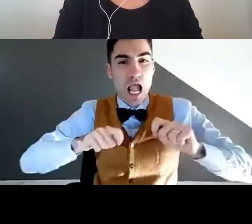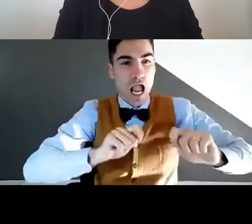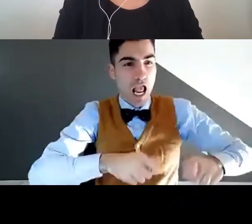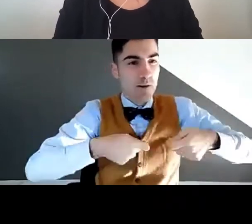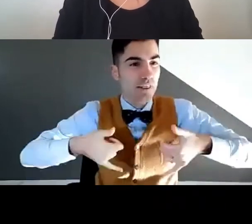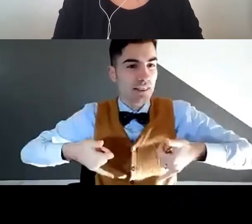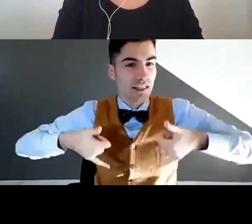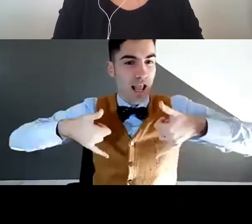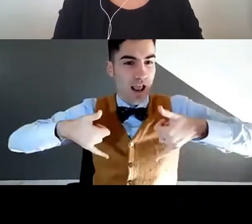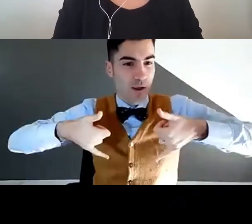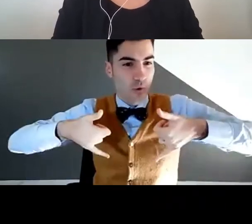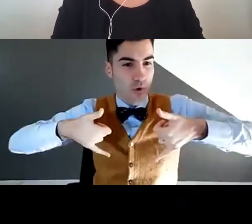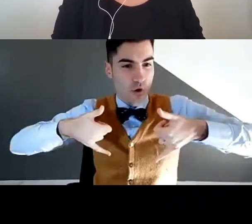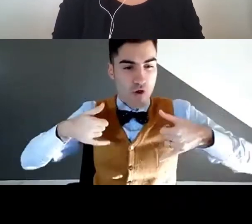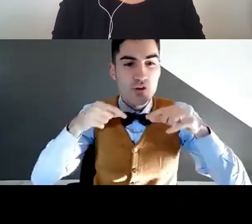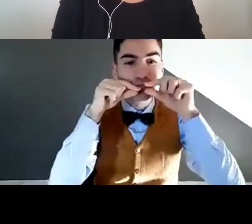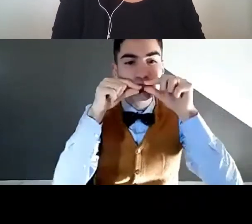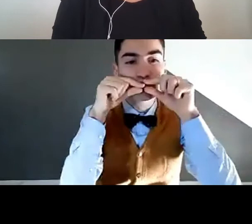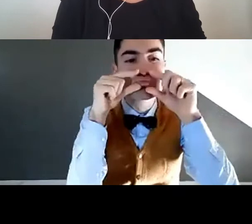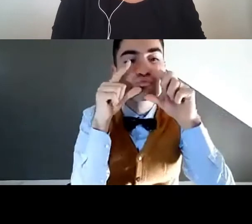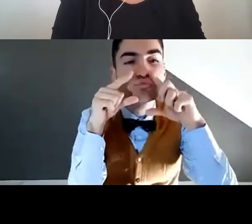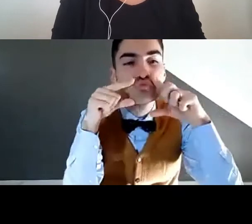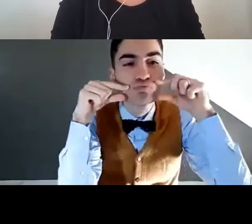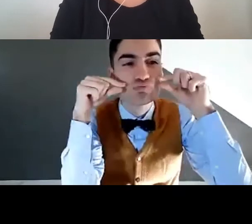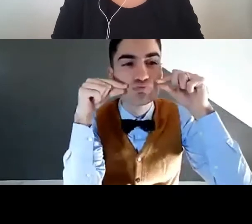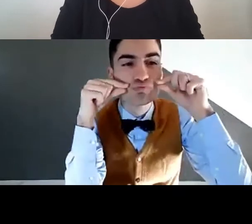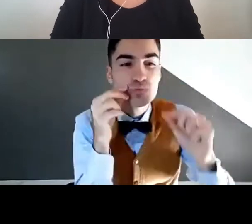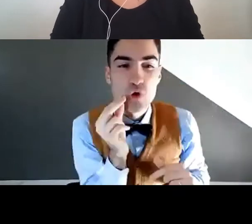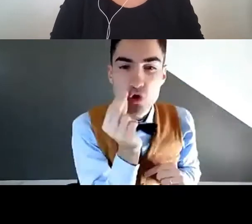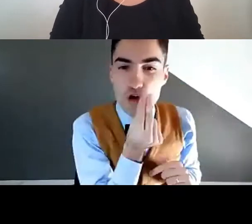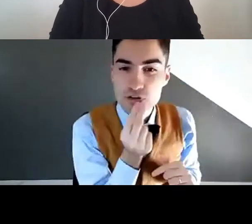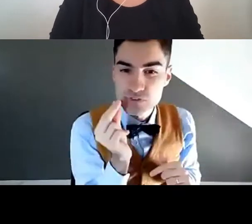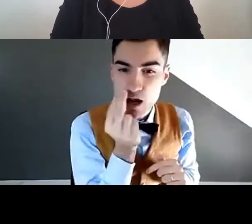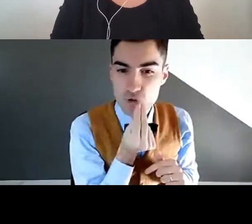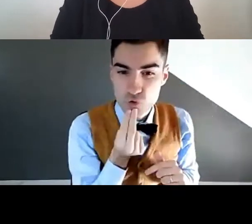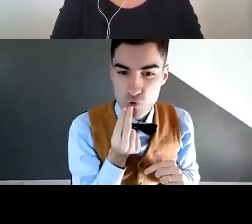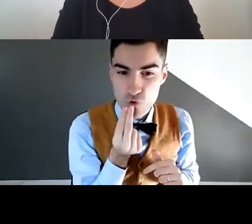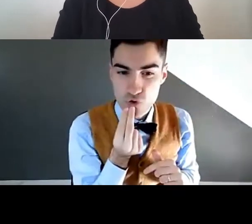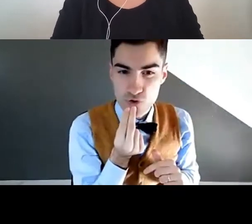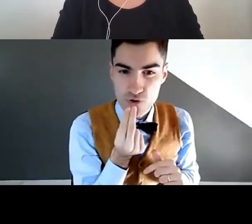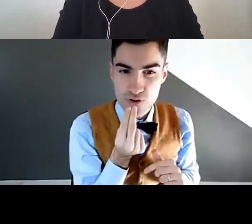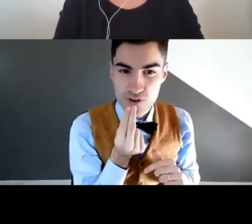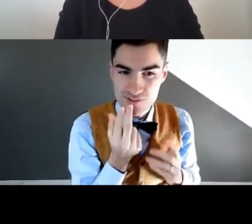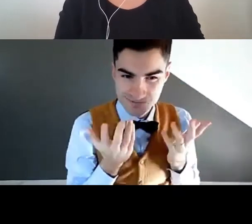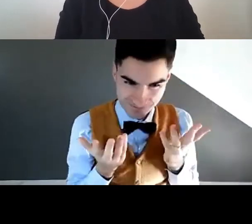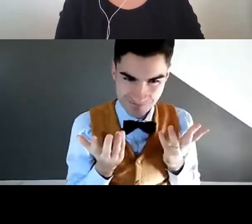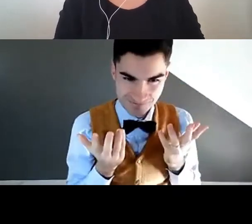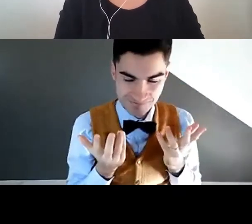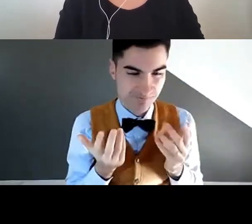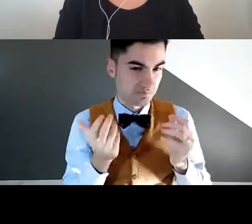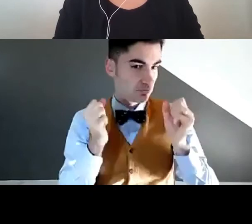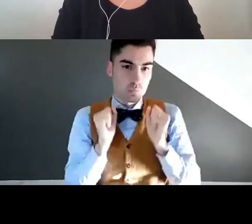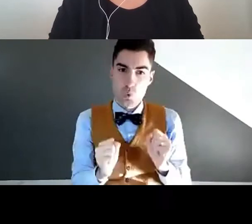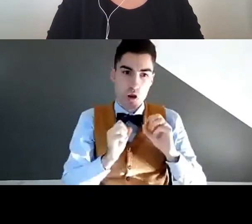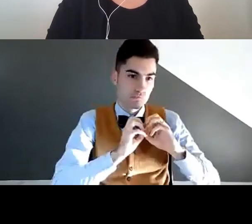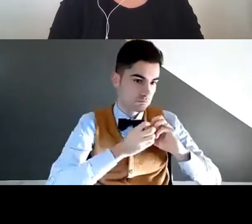scamminano, le scarpe femminili per eccellenza, una bocca carnosa con del rossetto.